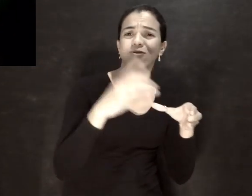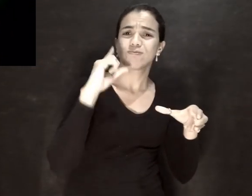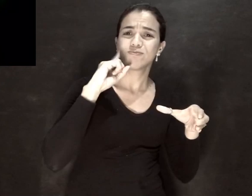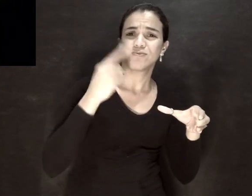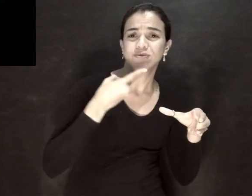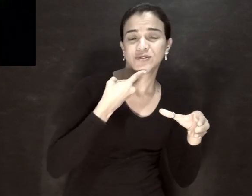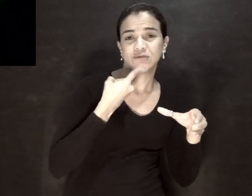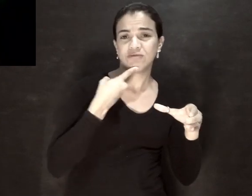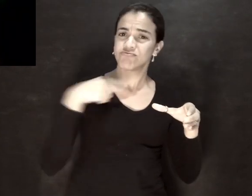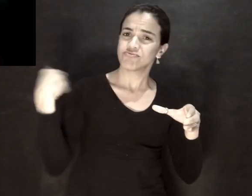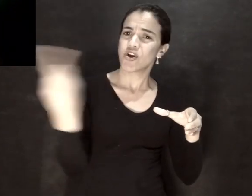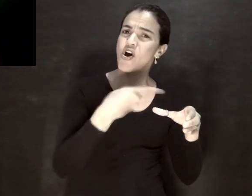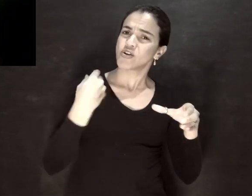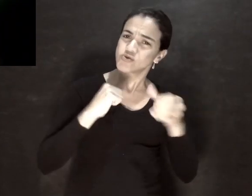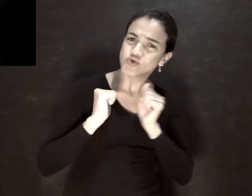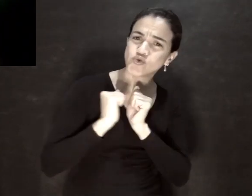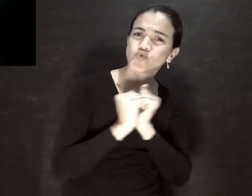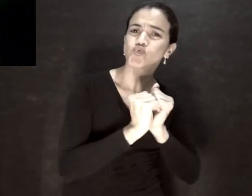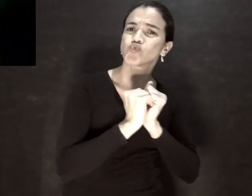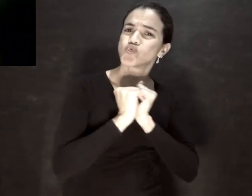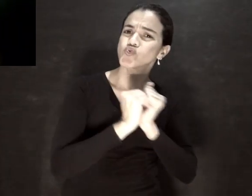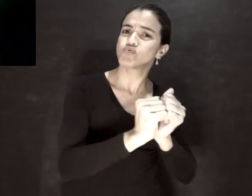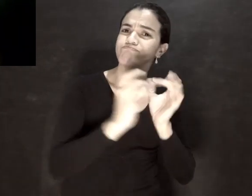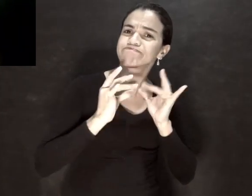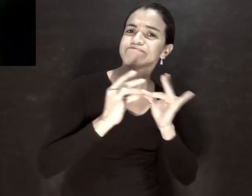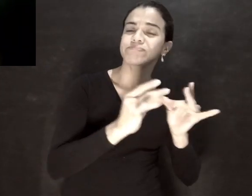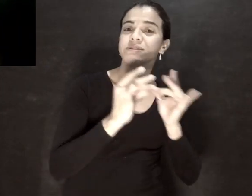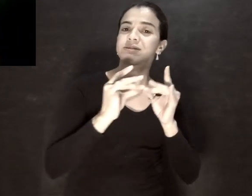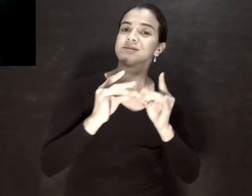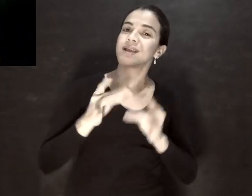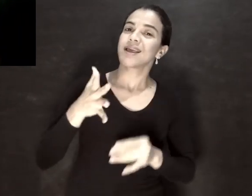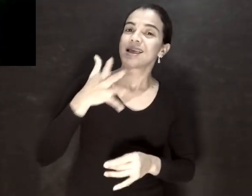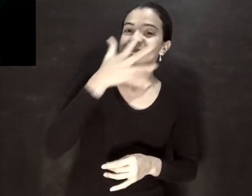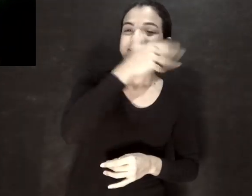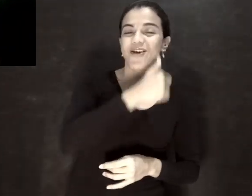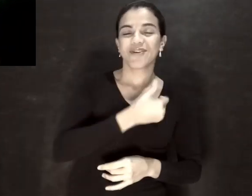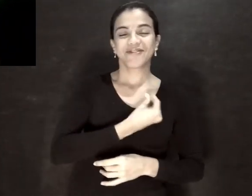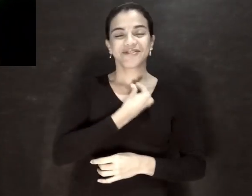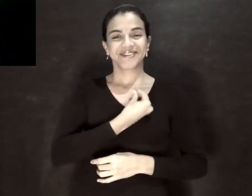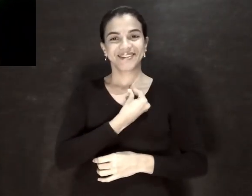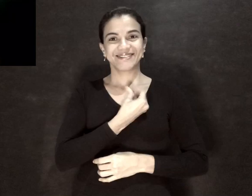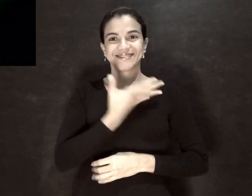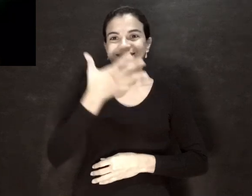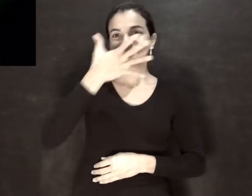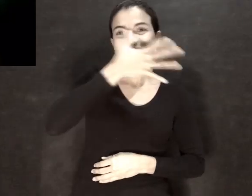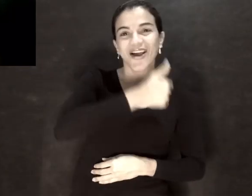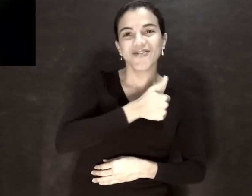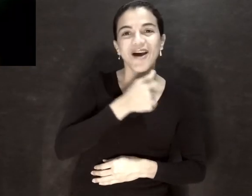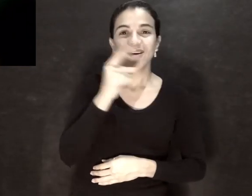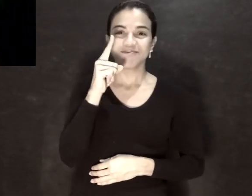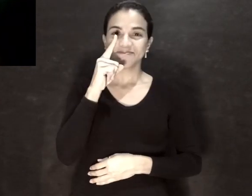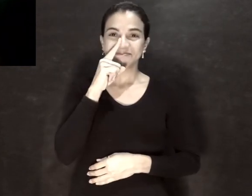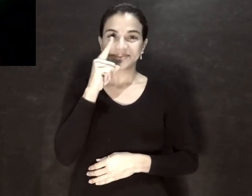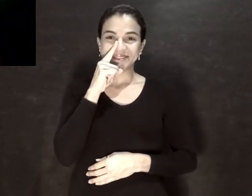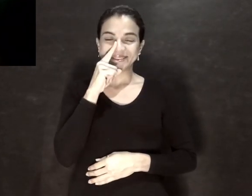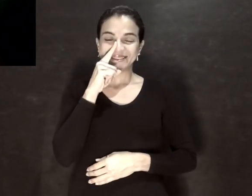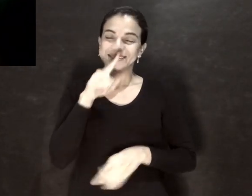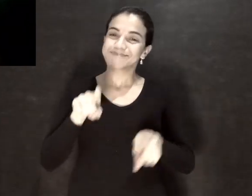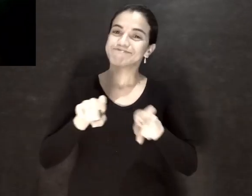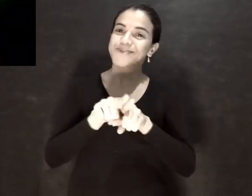possa juntos combater esse mal e salvar vidas. Salvar mães,